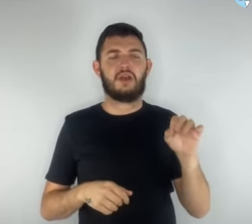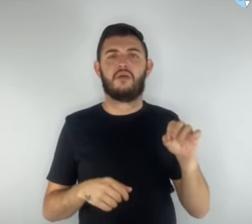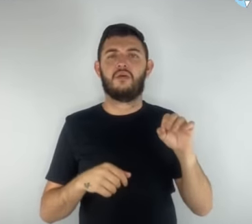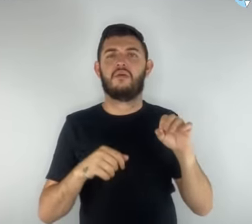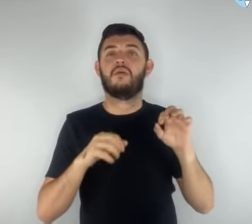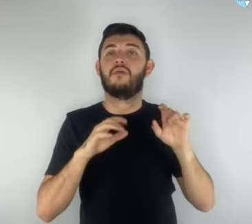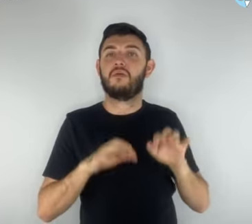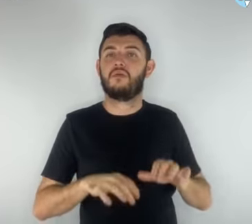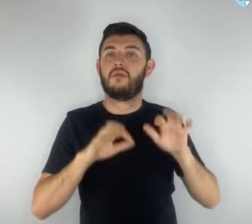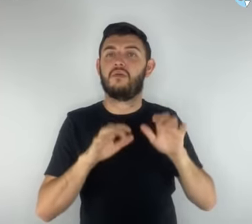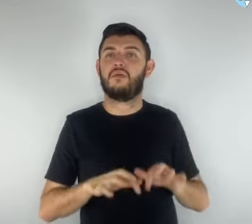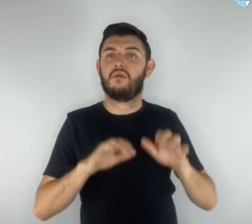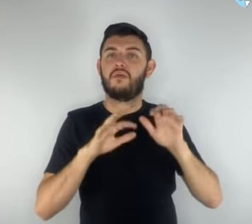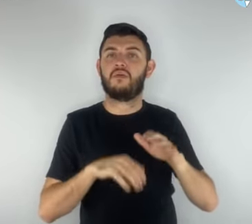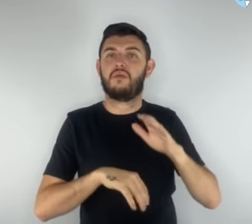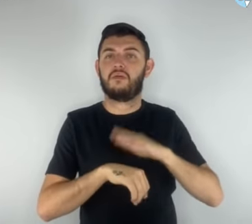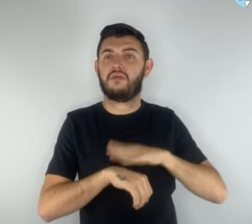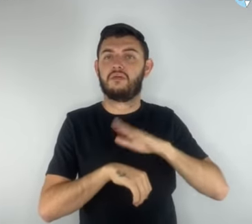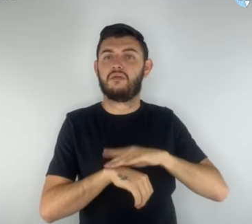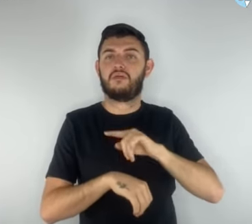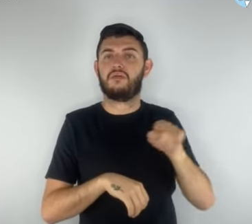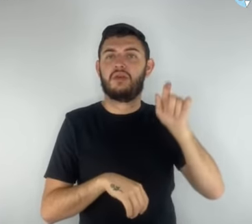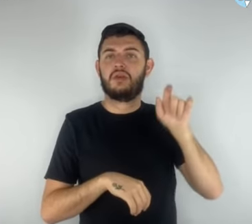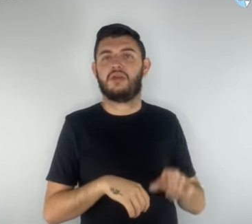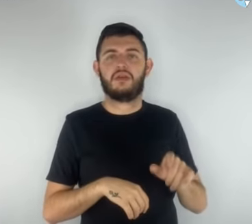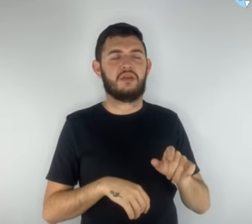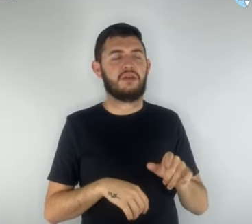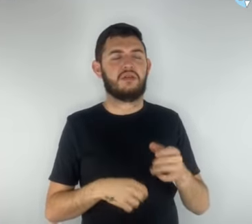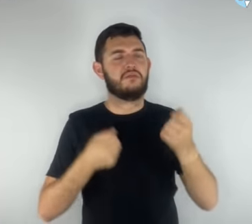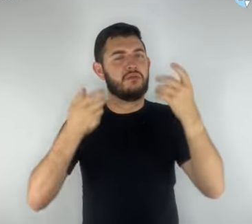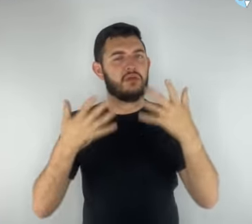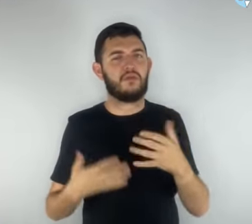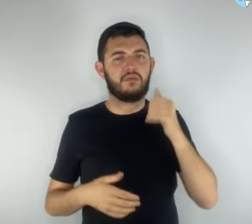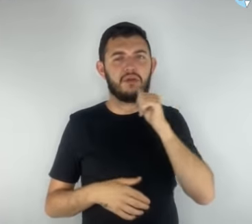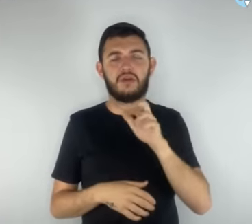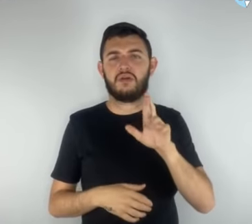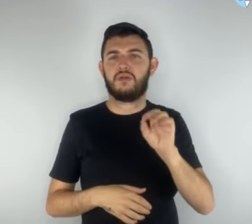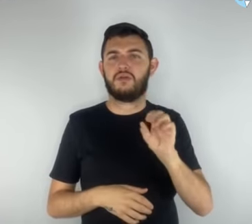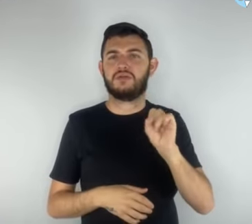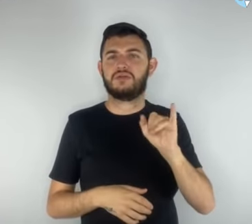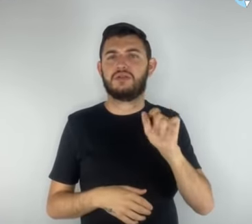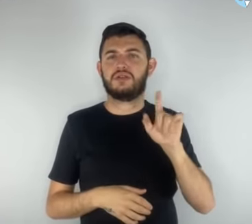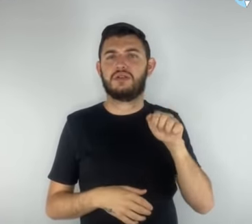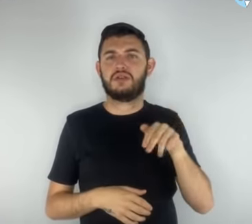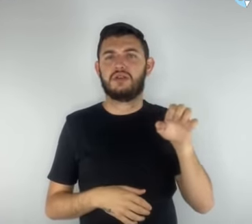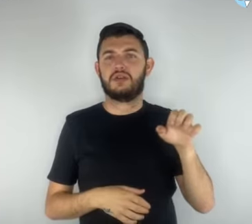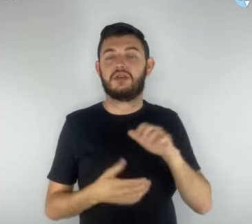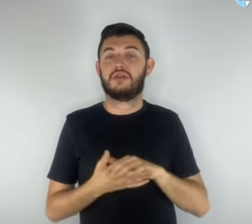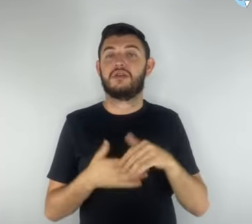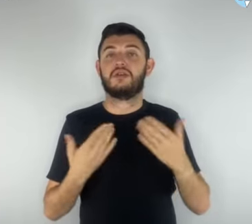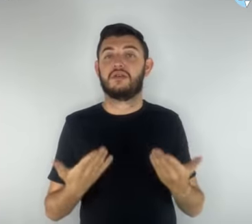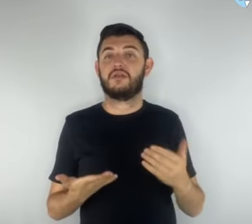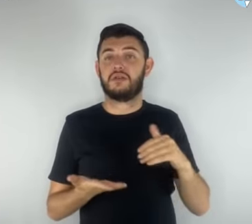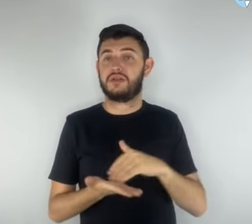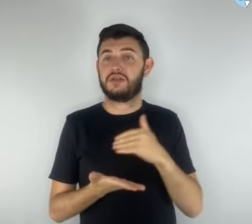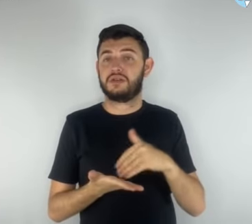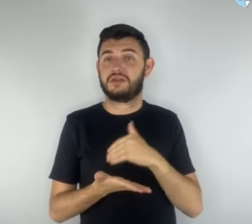Nóbrega. O que diz a secretaria? A subsecretária de Educação Básica, Solange